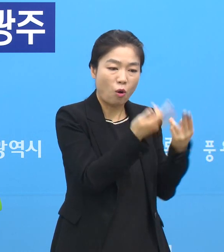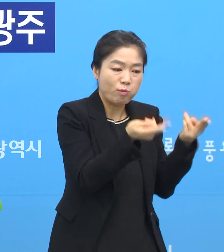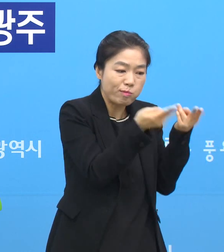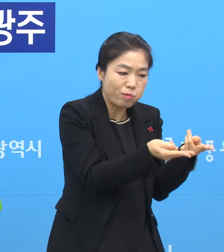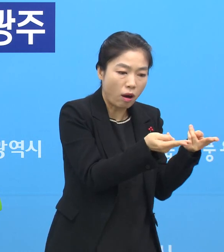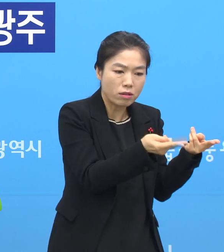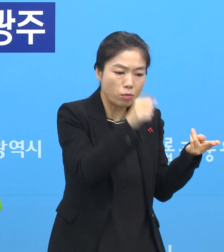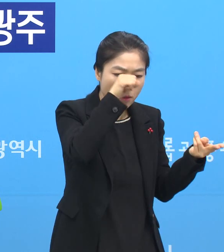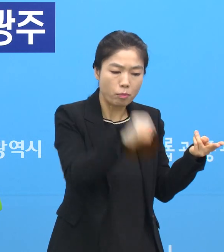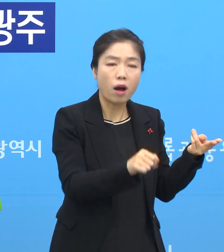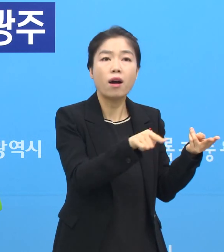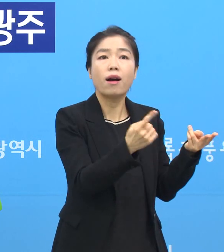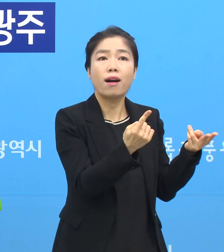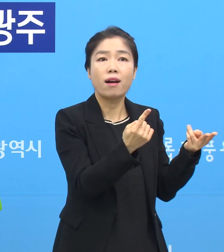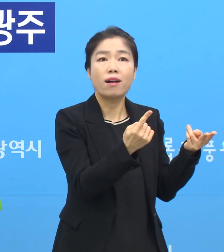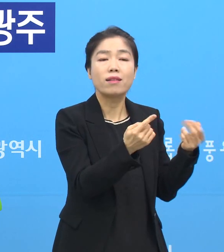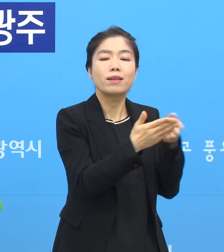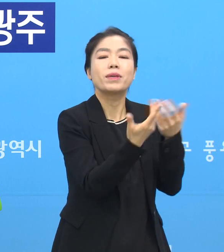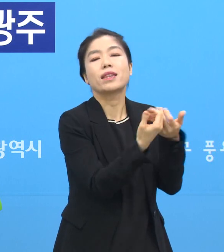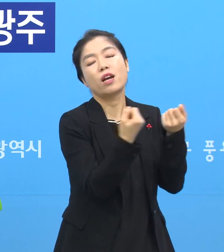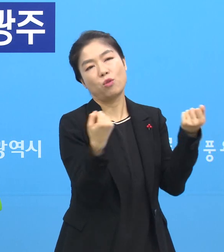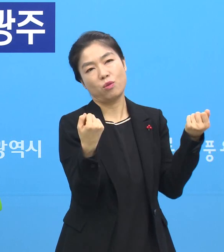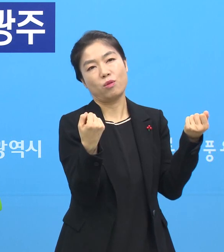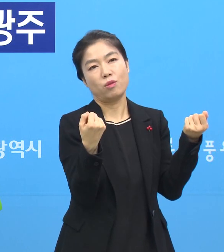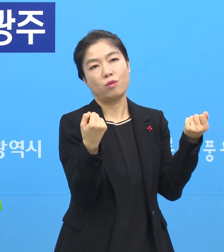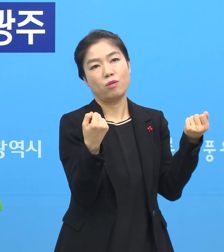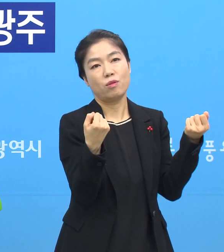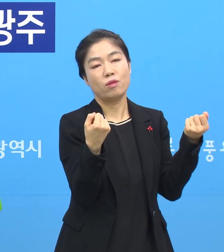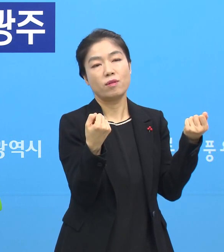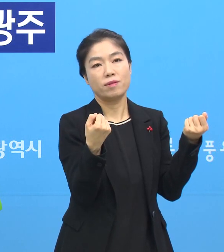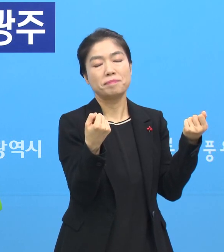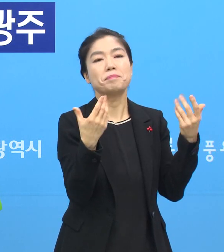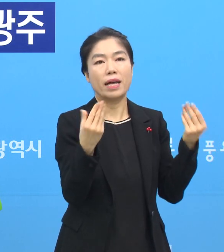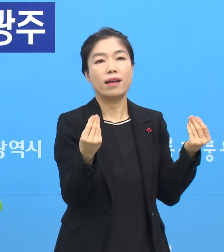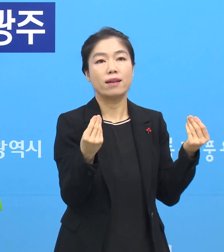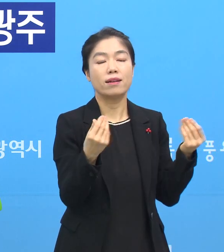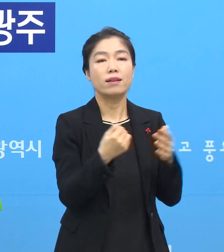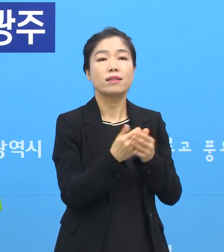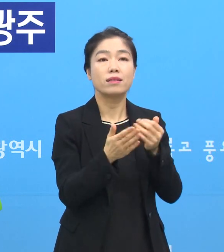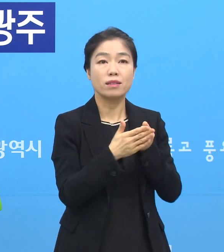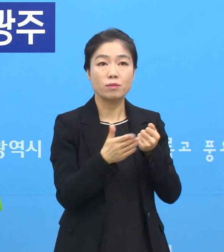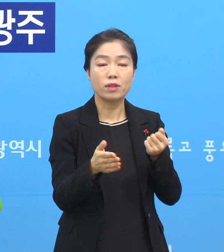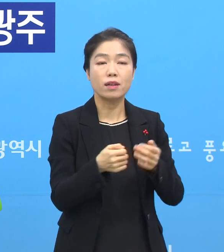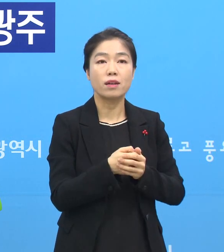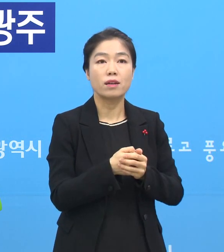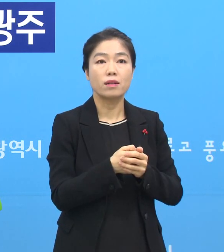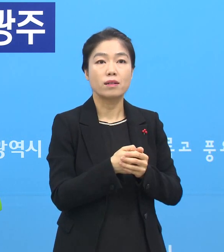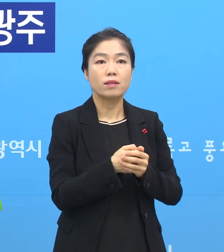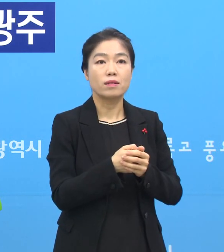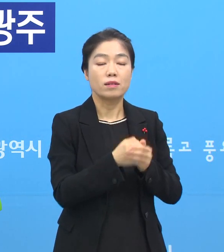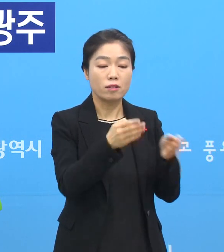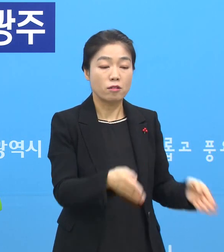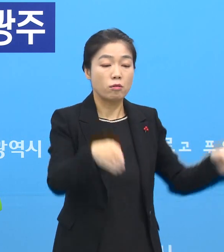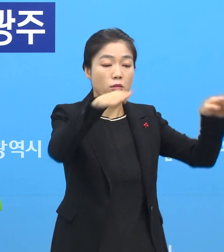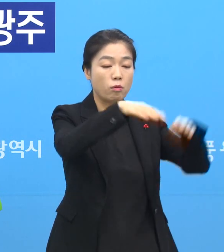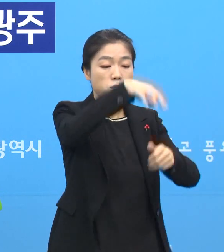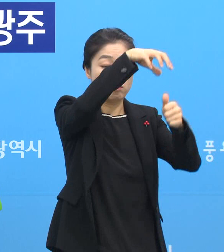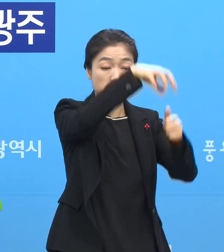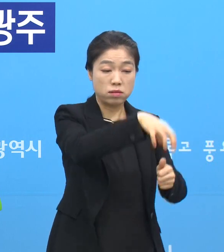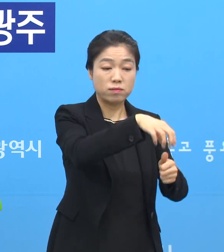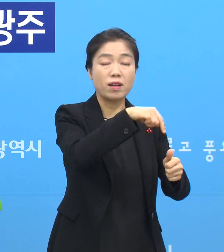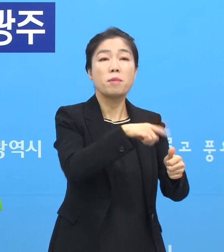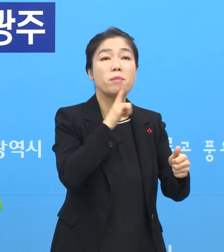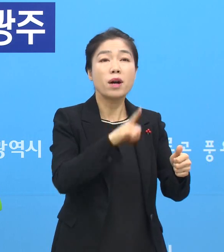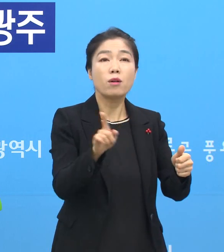있었지만 음성으로 나온 사람은 별도로 일단 공간적 분리를 마쳤습니다. 그래서 이제 동일 집단에 코어트를 한다는